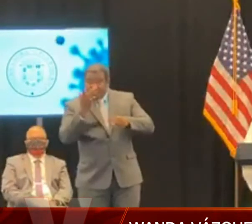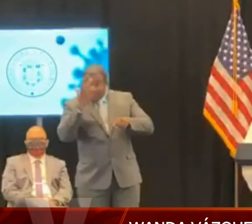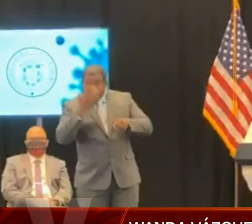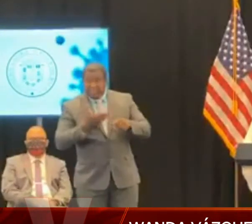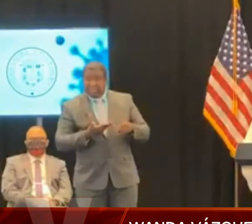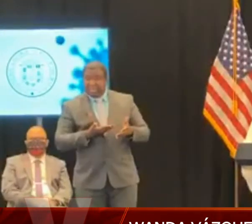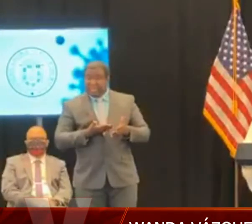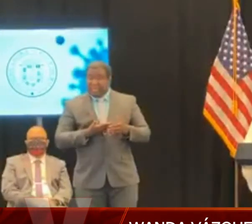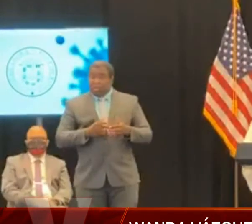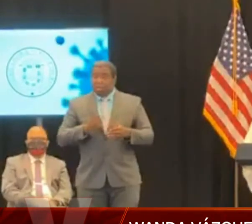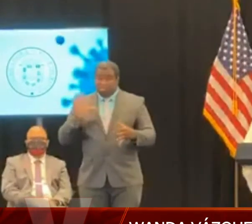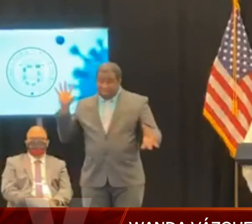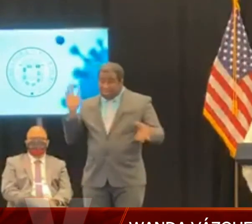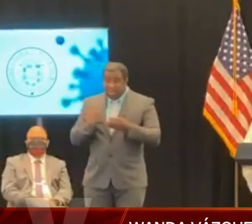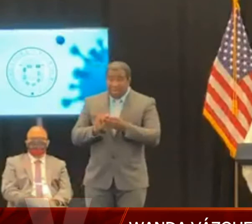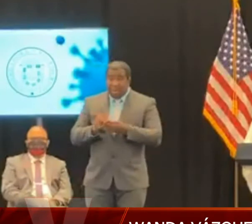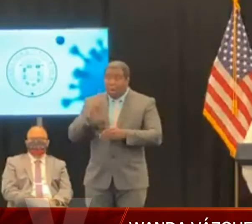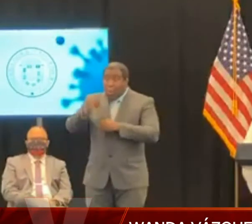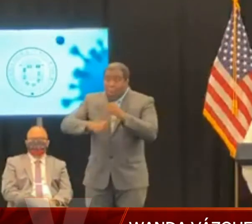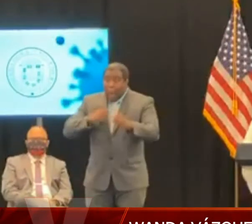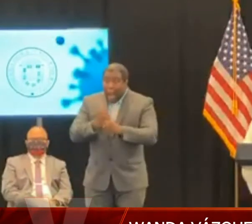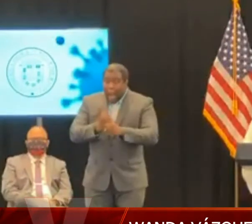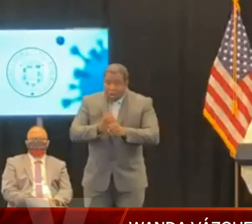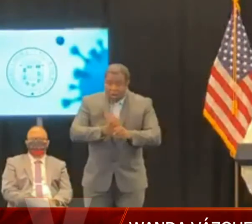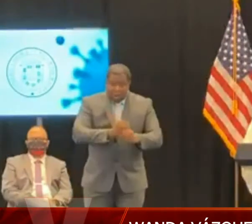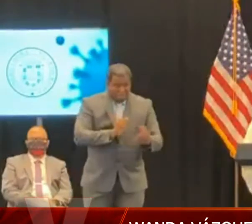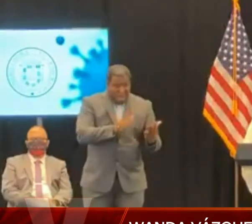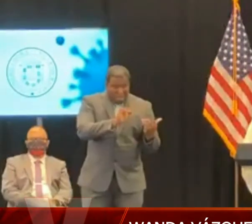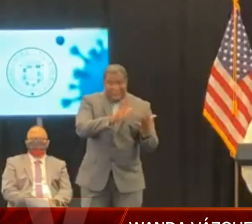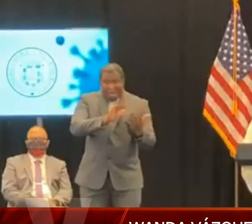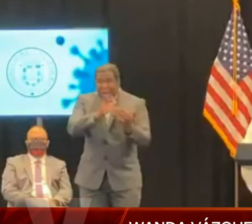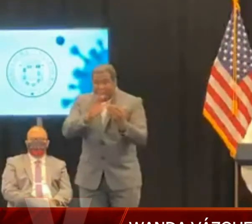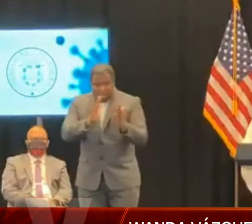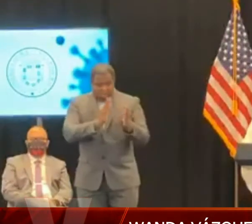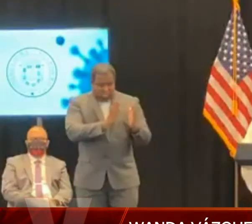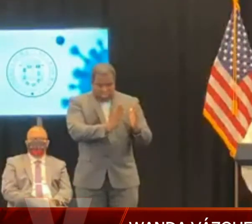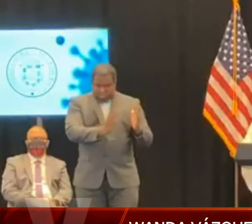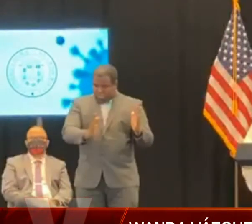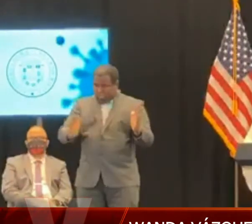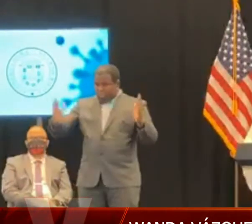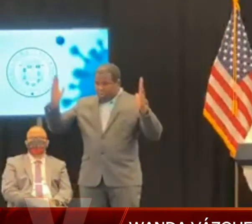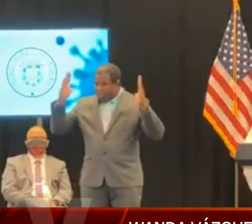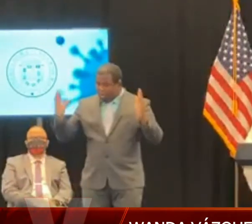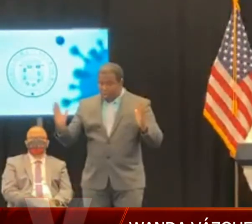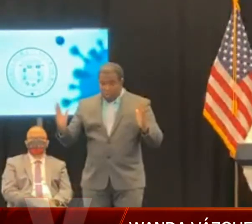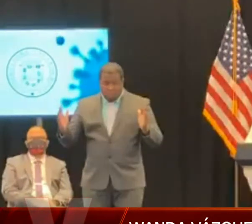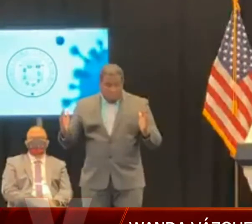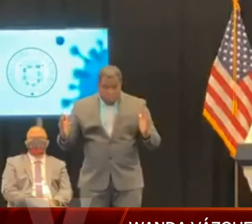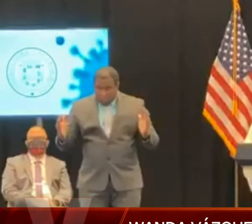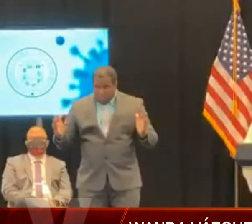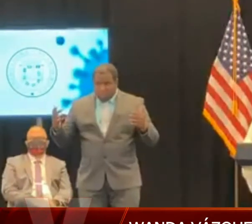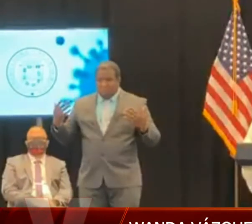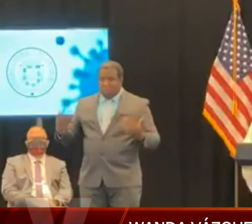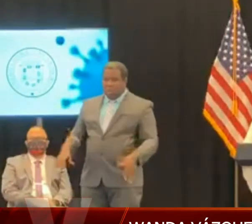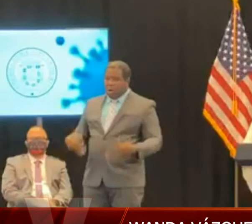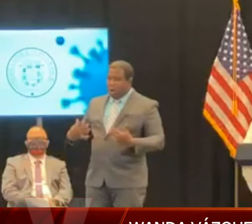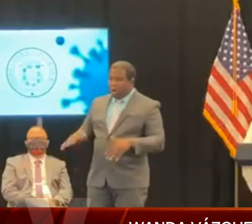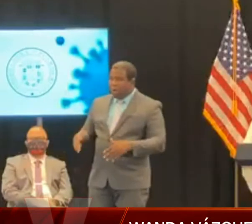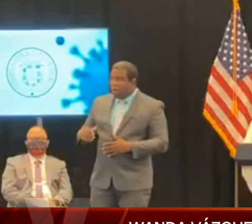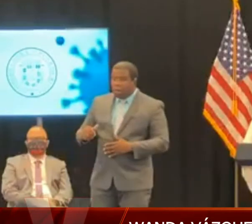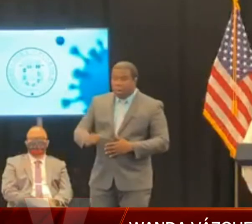no dependemos de la naturaleza como los terremotos, no dependemos de la naturaleza como los huracanes,